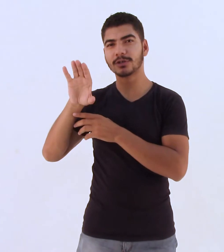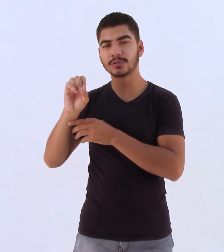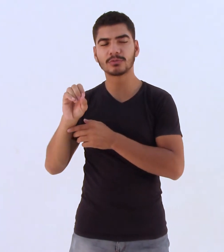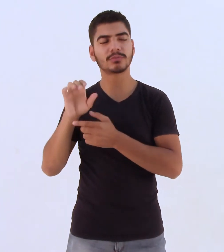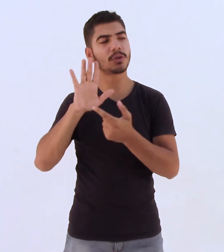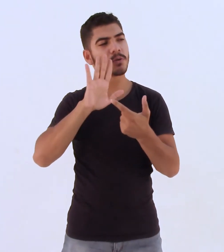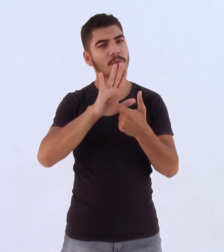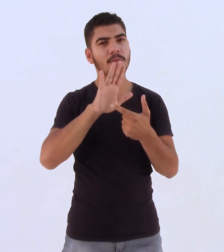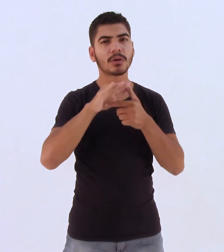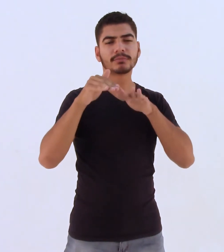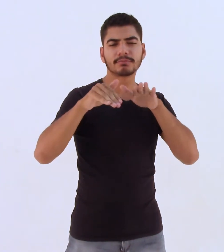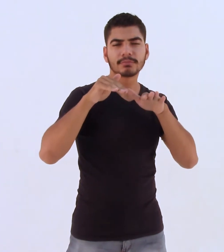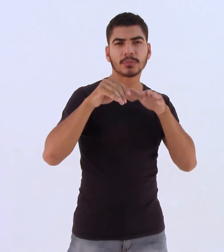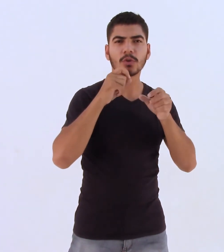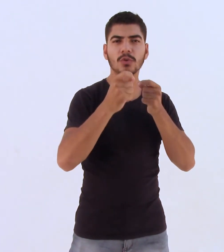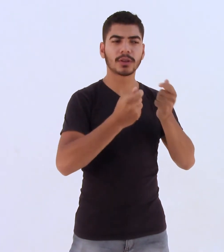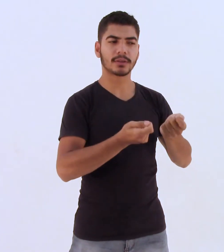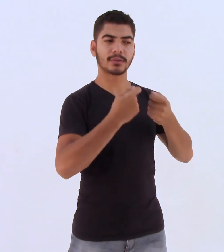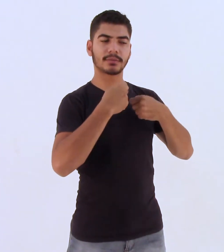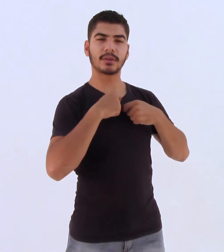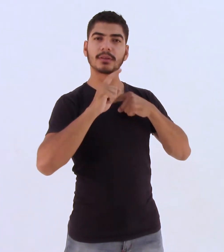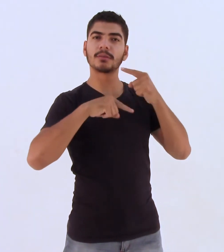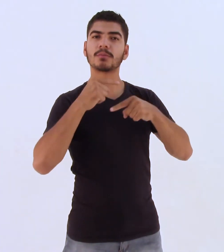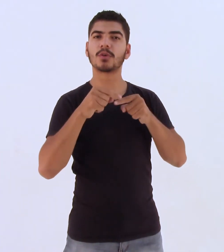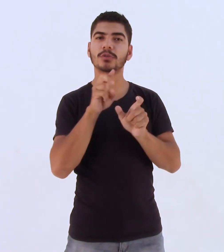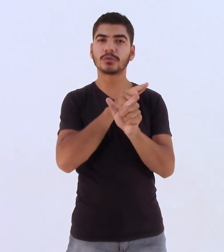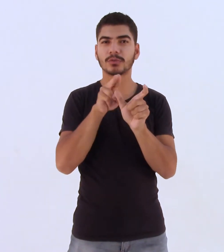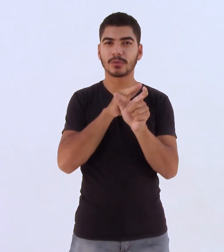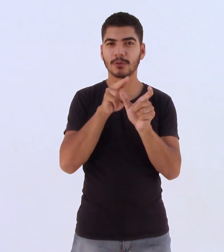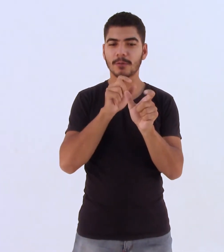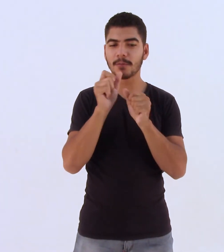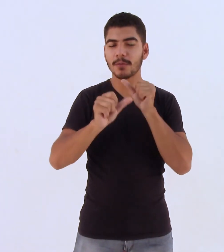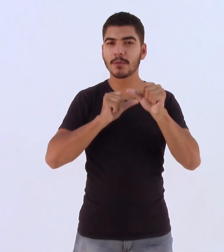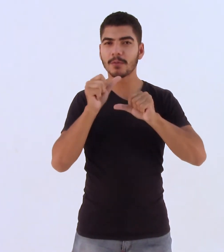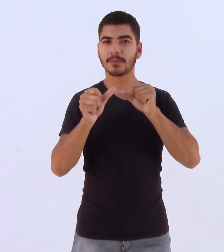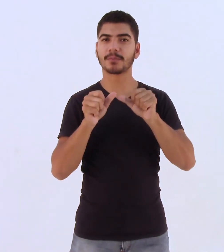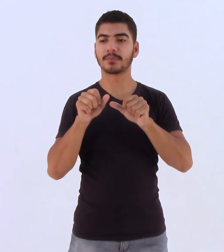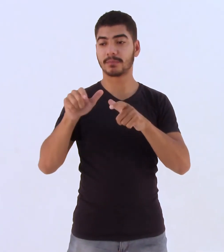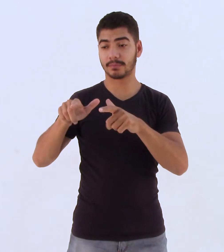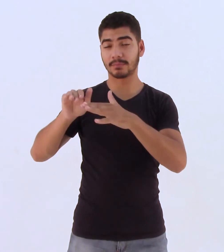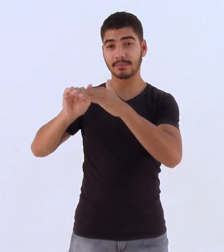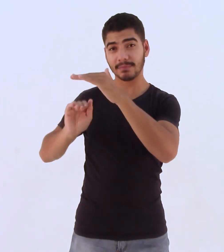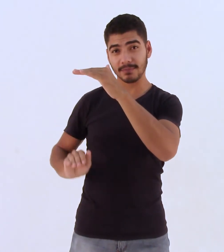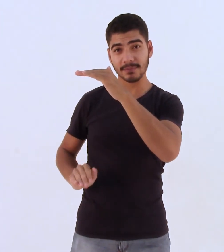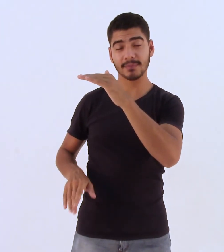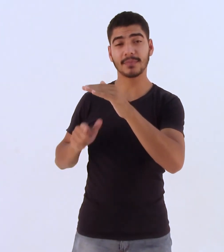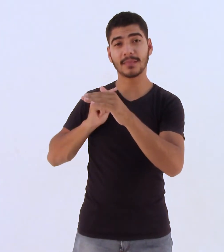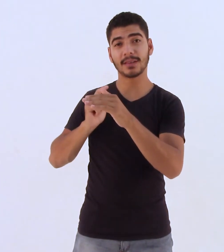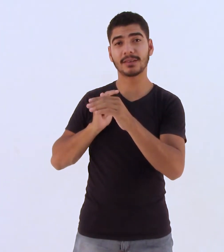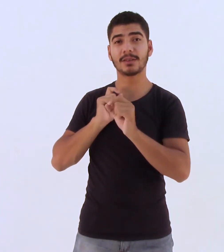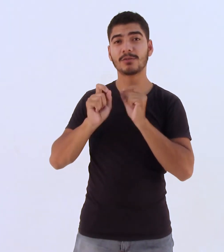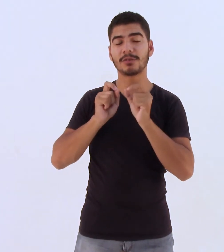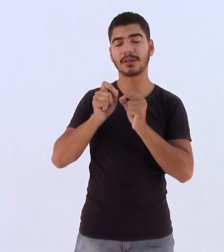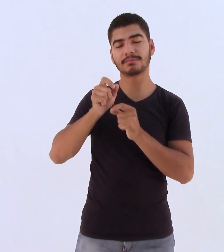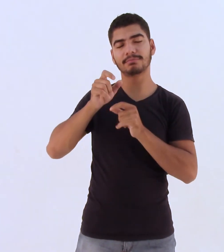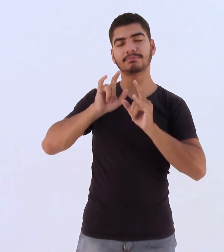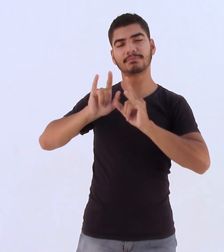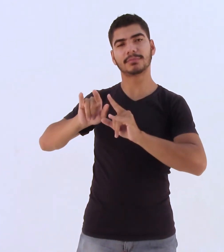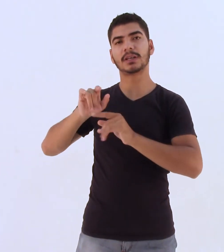que viria a inspirar seu pseudônimo composto. considera que sua coleção está inteiramente ligada ao seu apego por música, já que